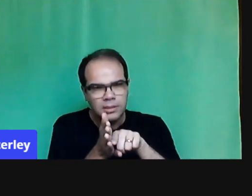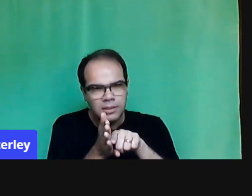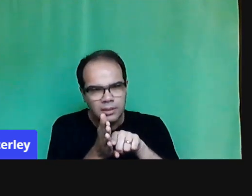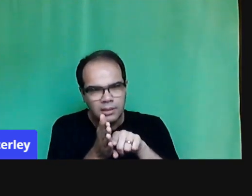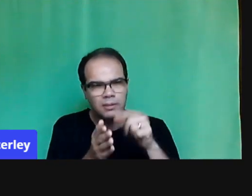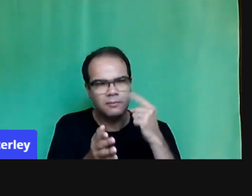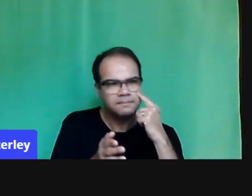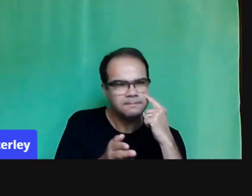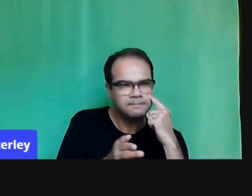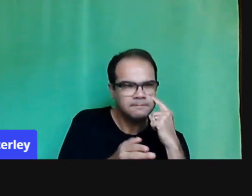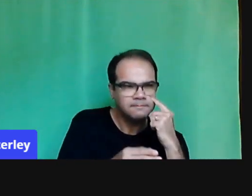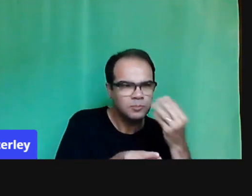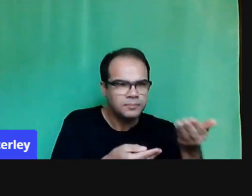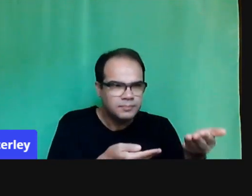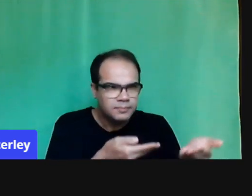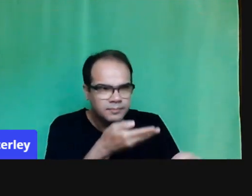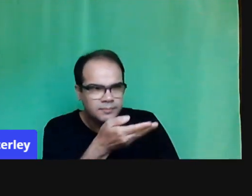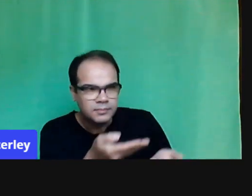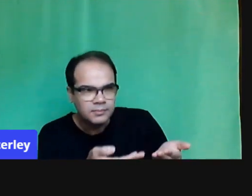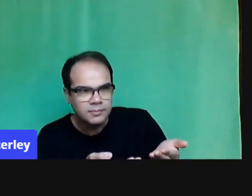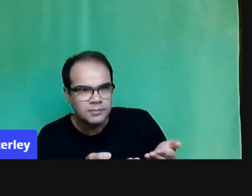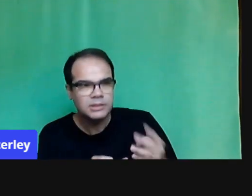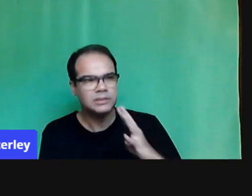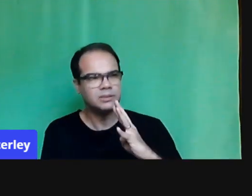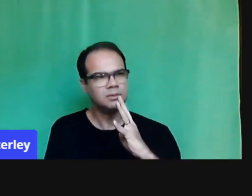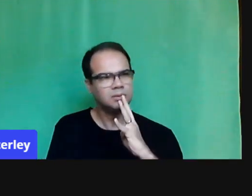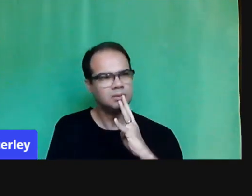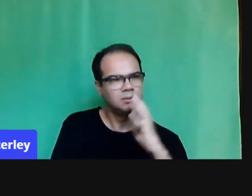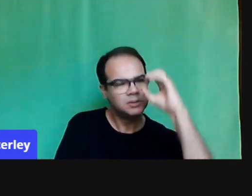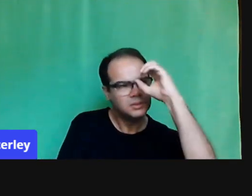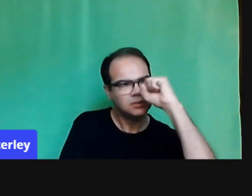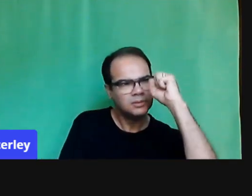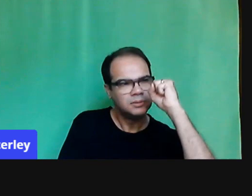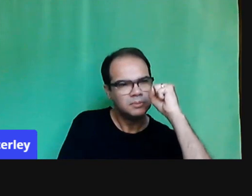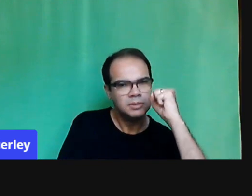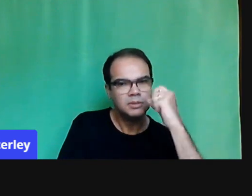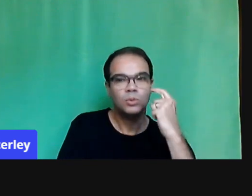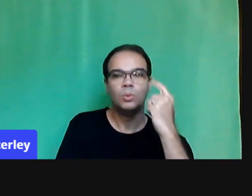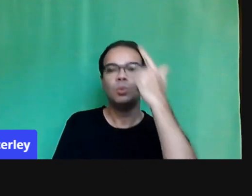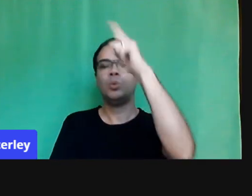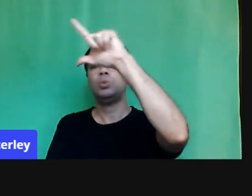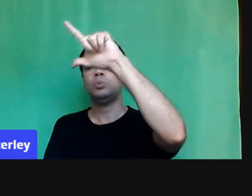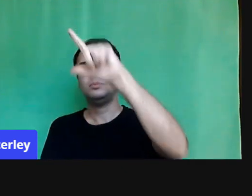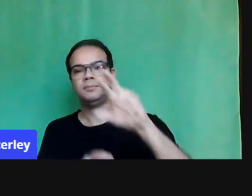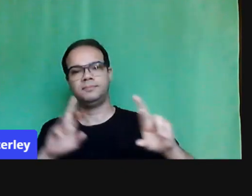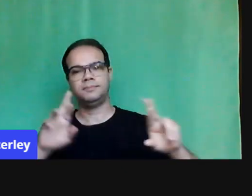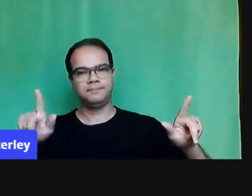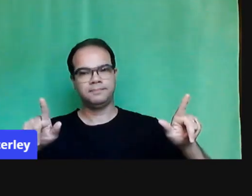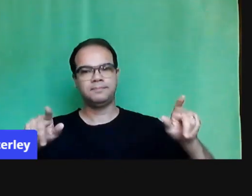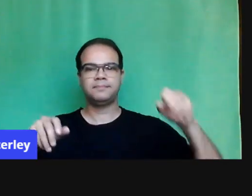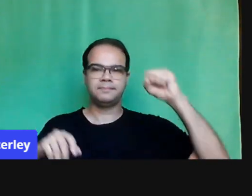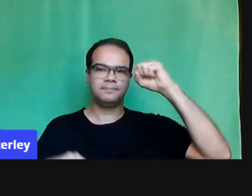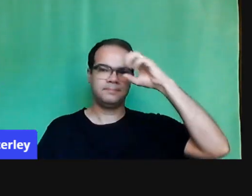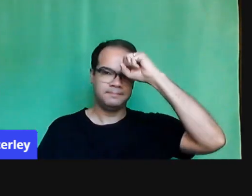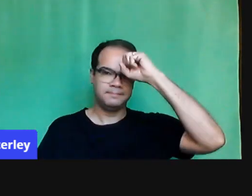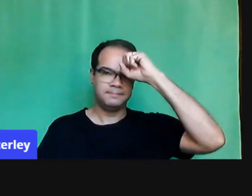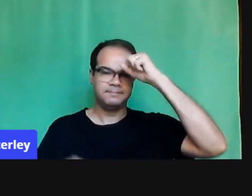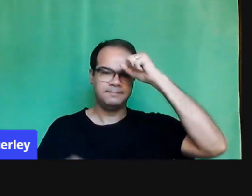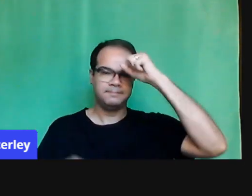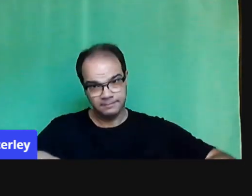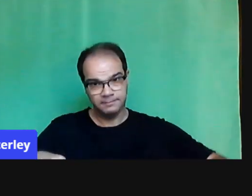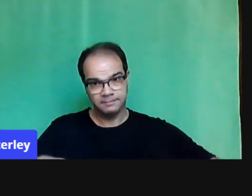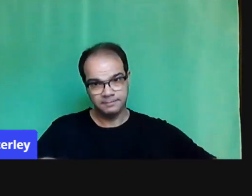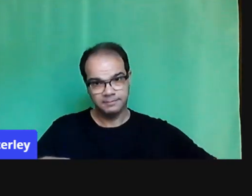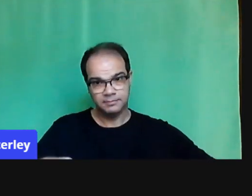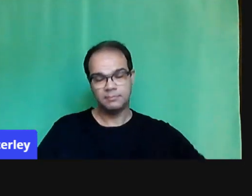generalizar. Aplicar aquele conhecimento em outros contextos, né? E a palavra media, ele vai fazer a